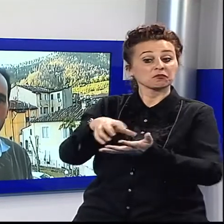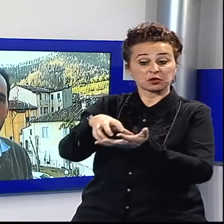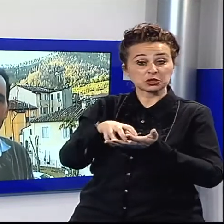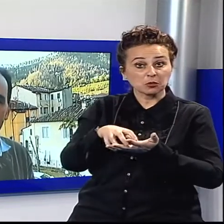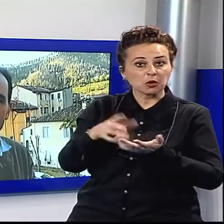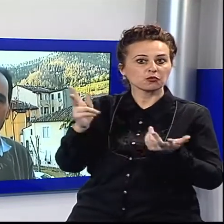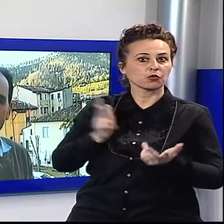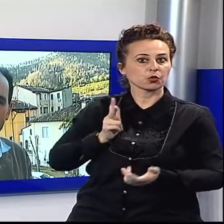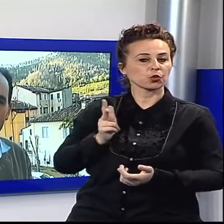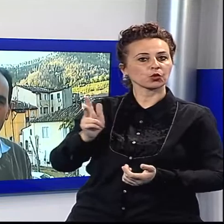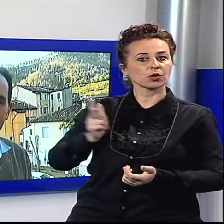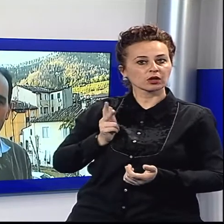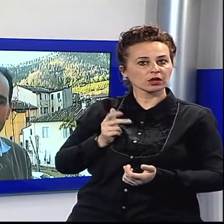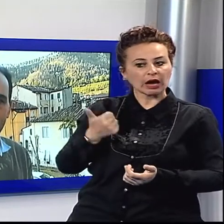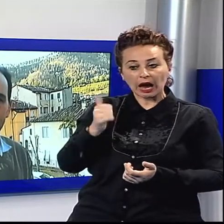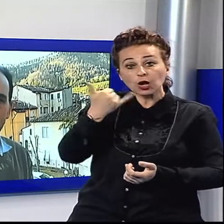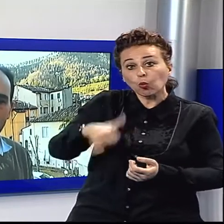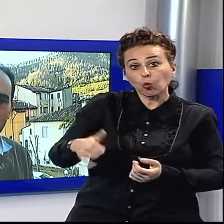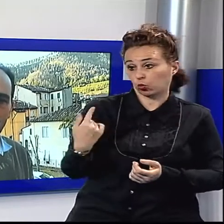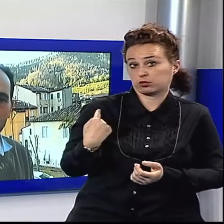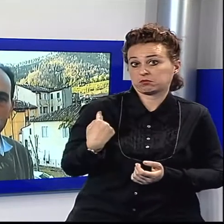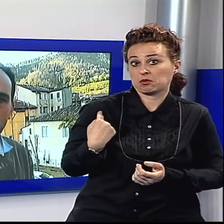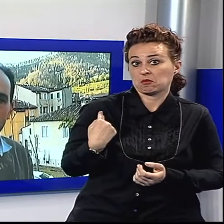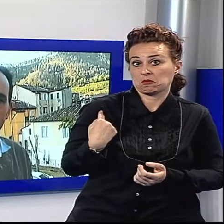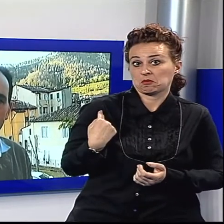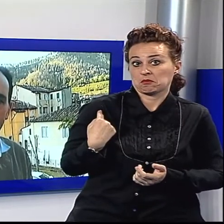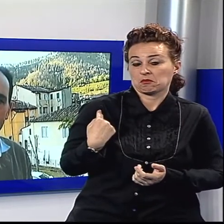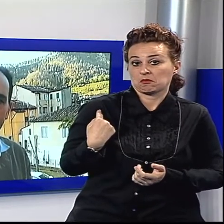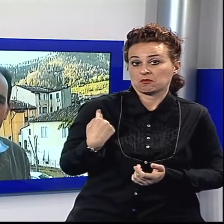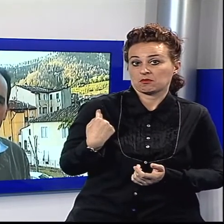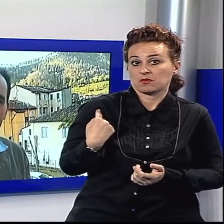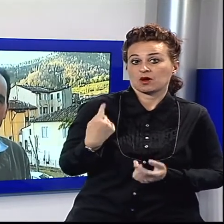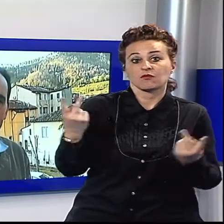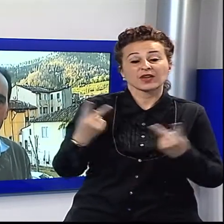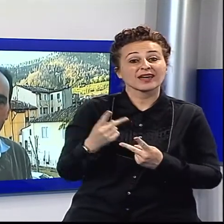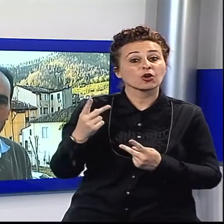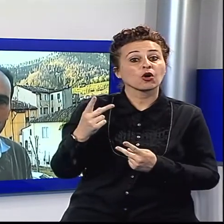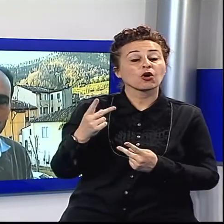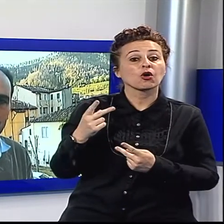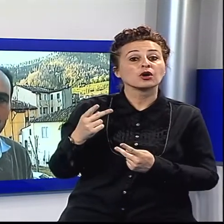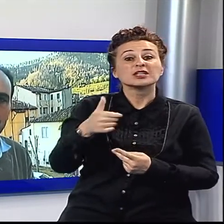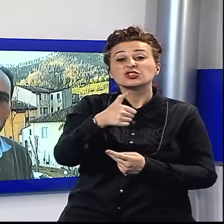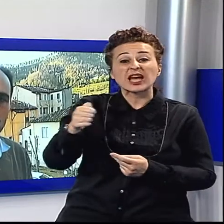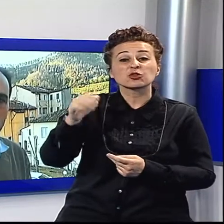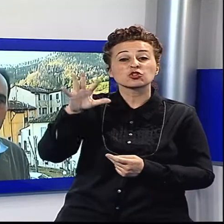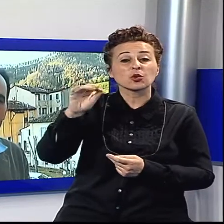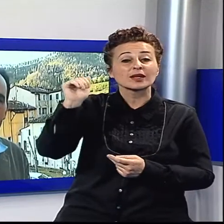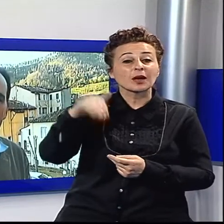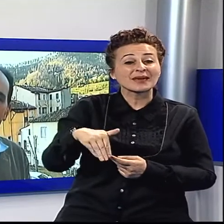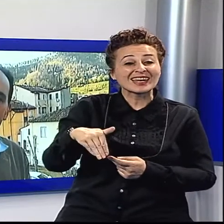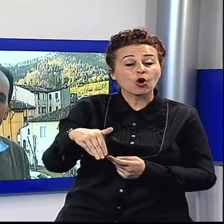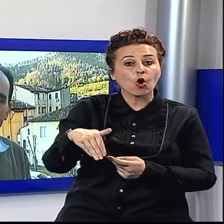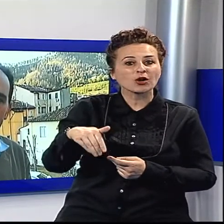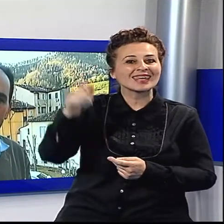corposi, comprese in questa ultima tranche, dove a fronte di una disponibilità a livello nazionale di 150 milioni, 12 e